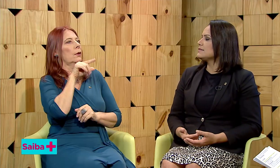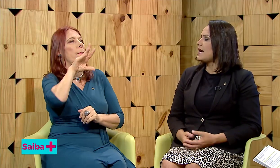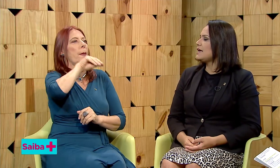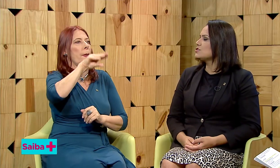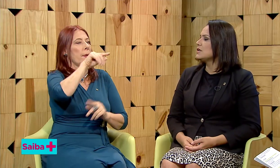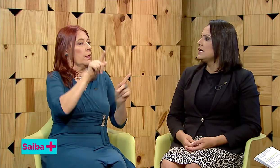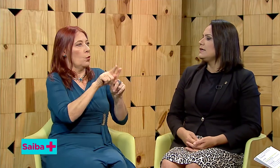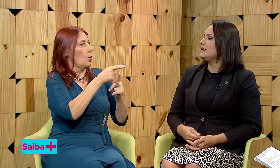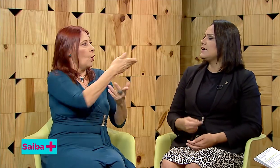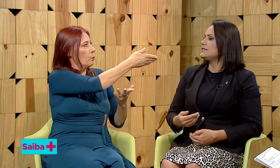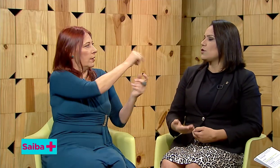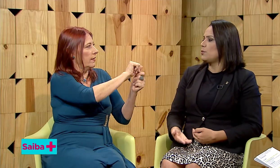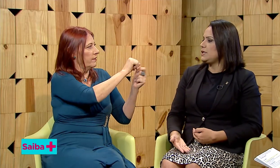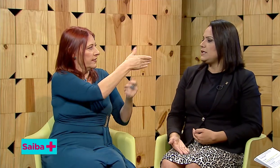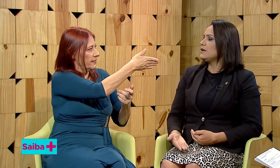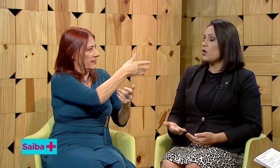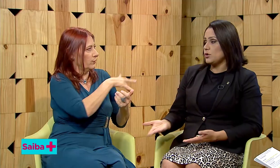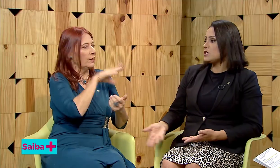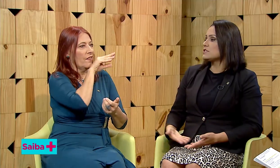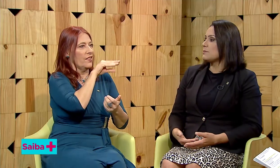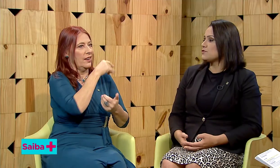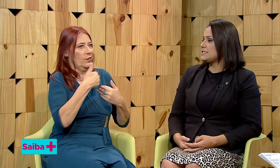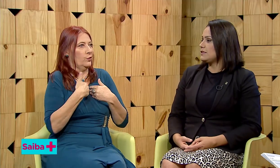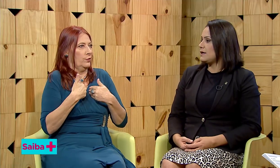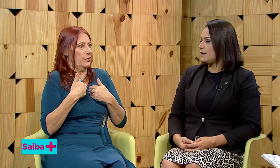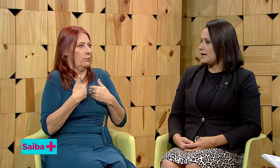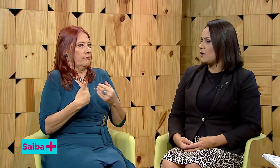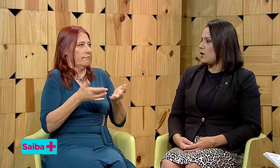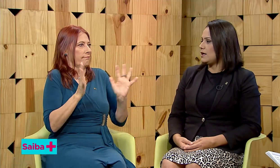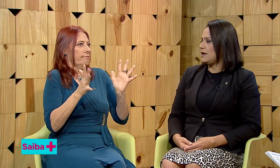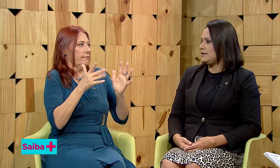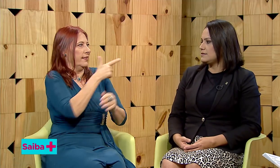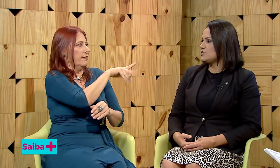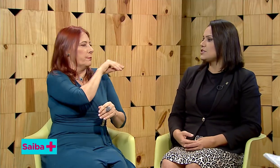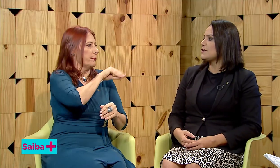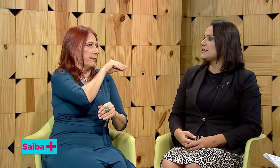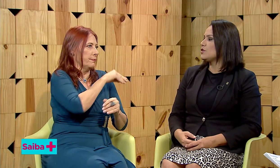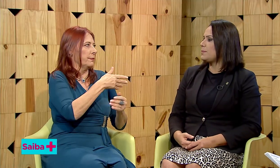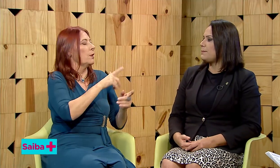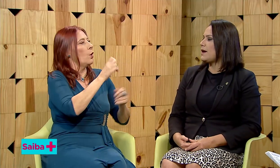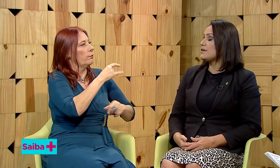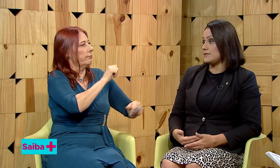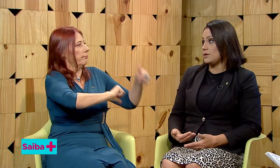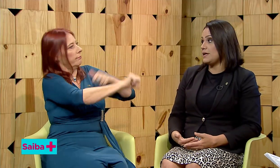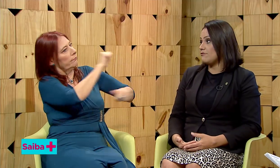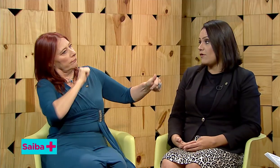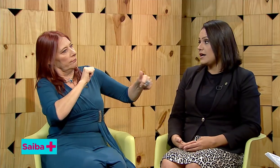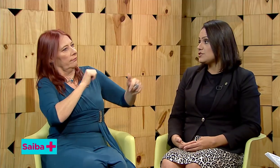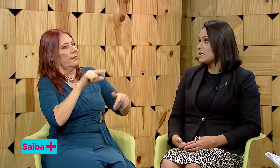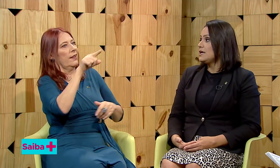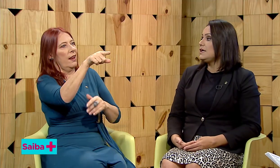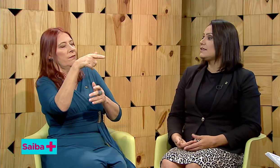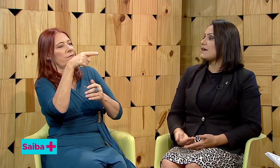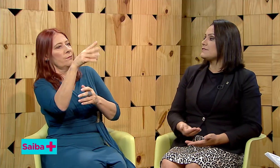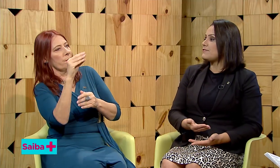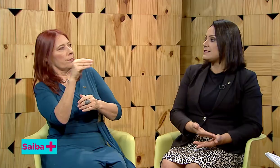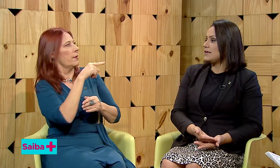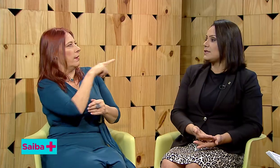sinais e que ele se comunica, como nós estamos fazendo aqui agora. A Elisângela está fazendo um papel, sendo a minha voz e está fazendo a